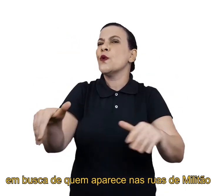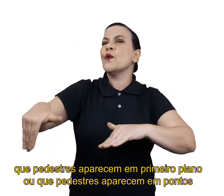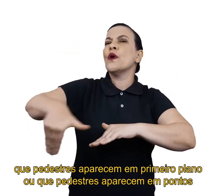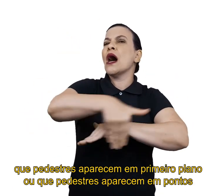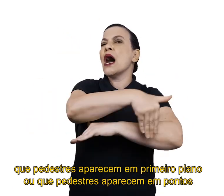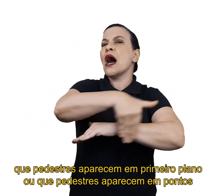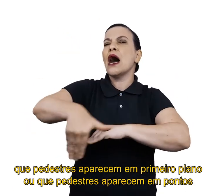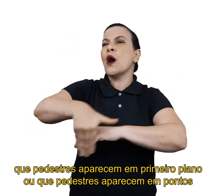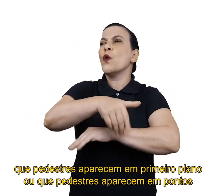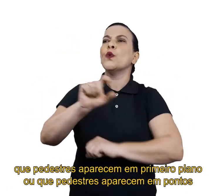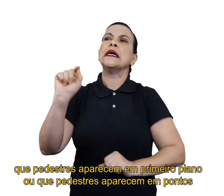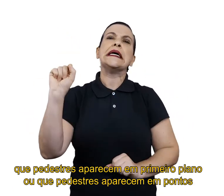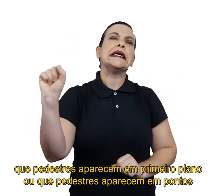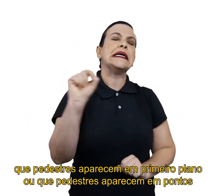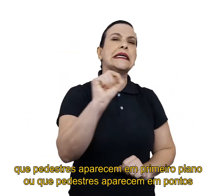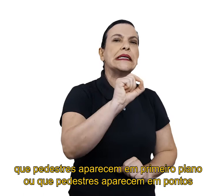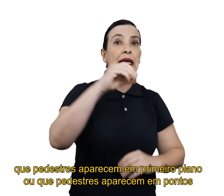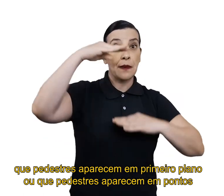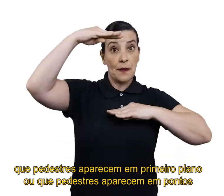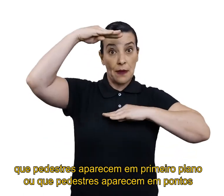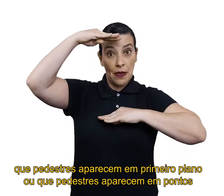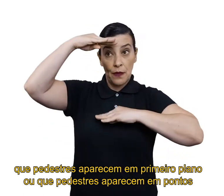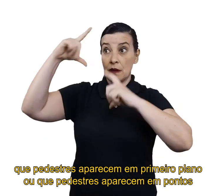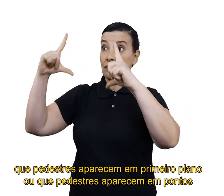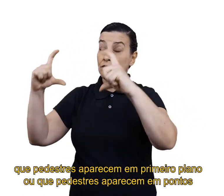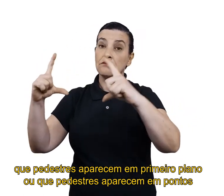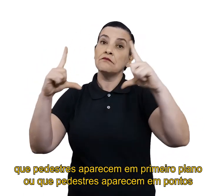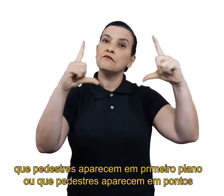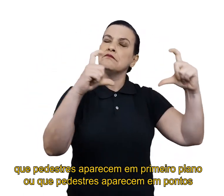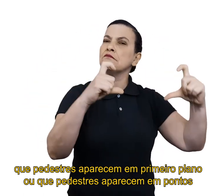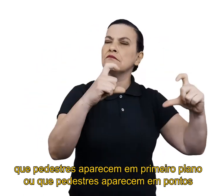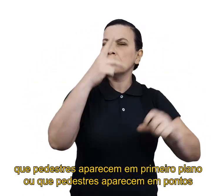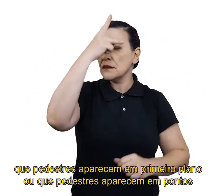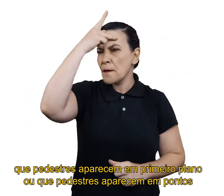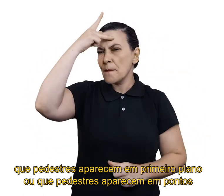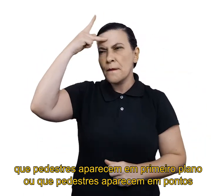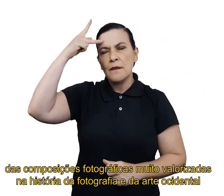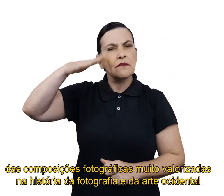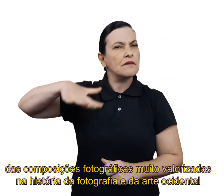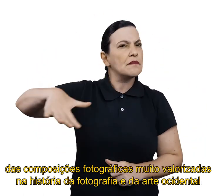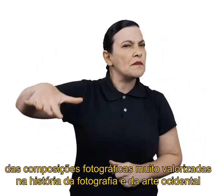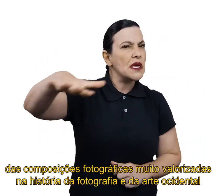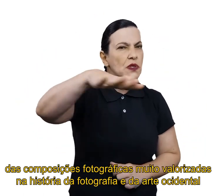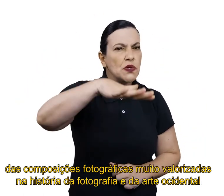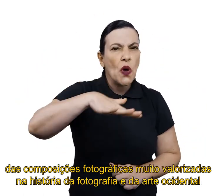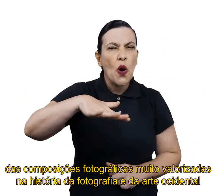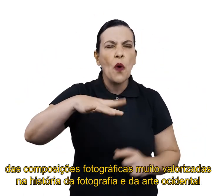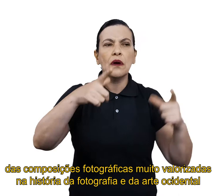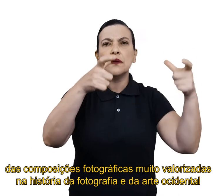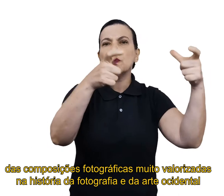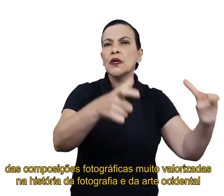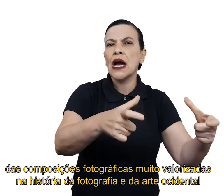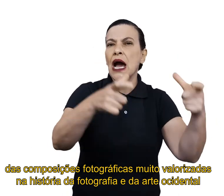Militão, que pedestres aparecem em primeiro plano ou que pedestres aparecem em pontos das composições